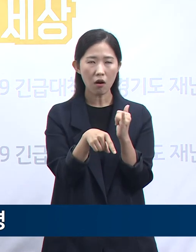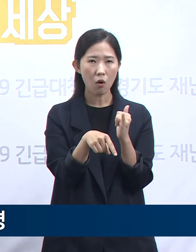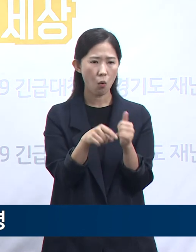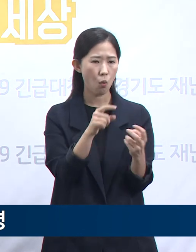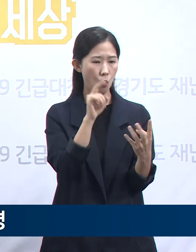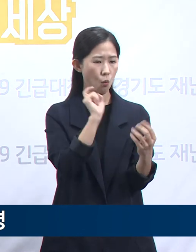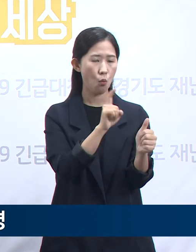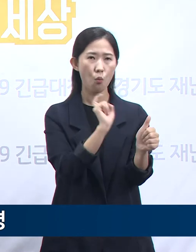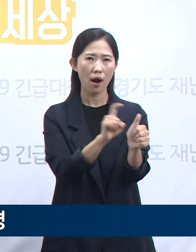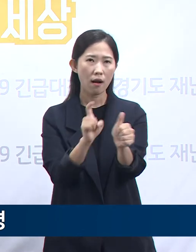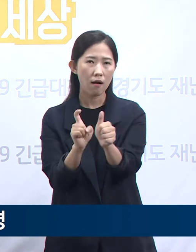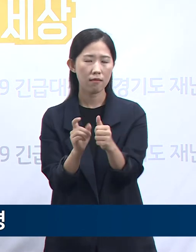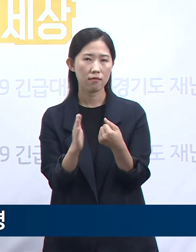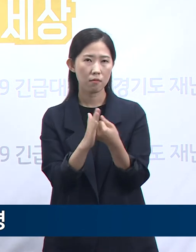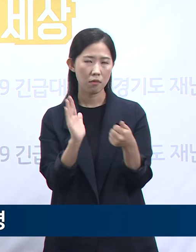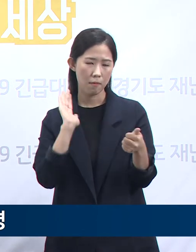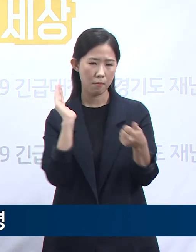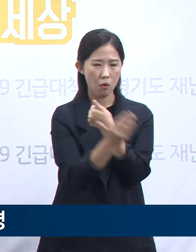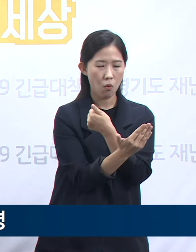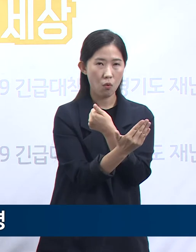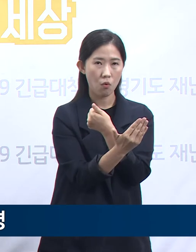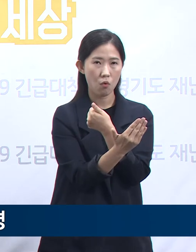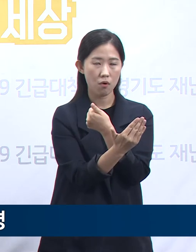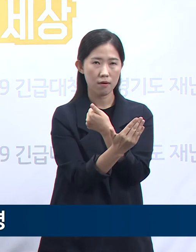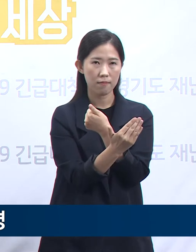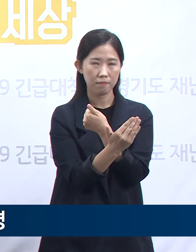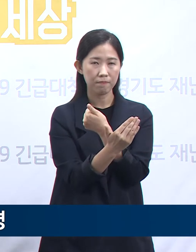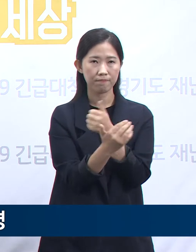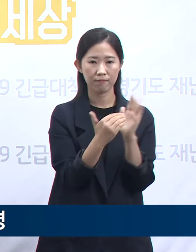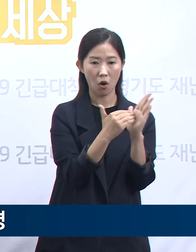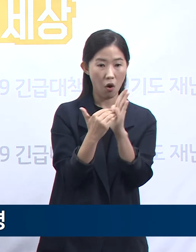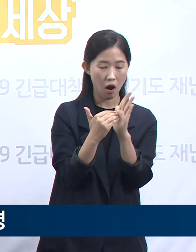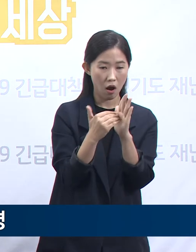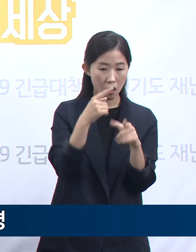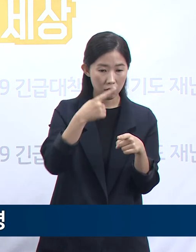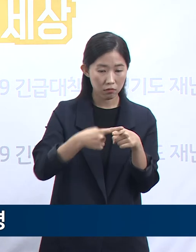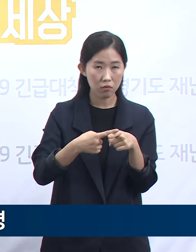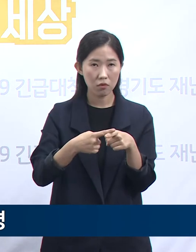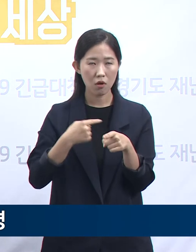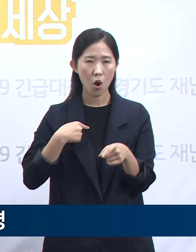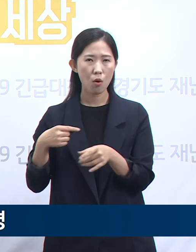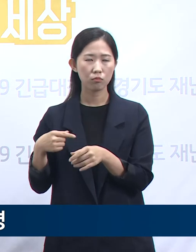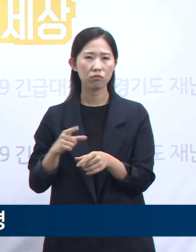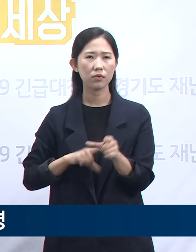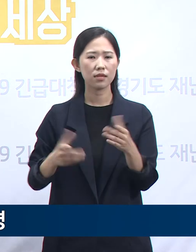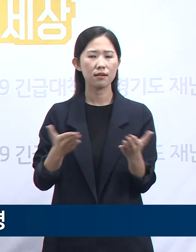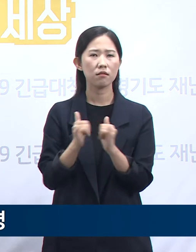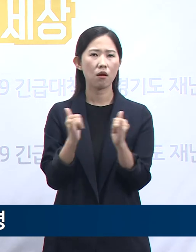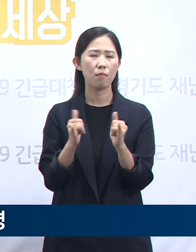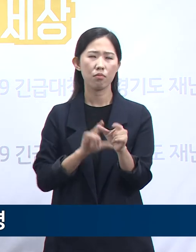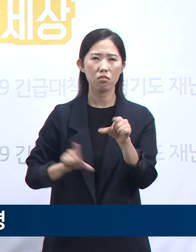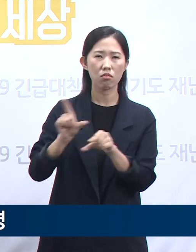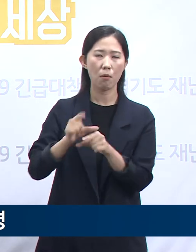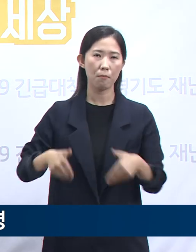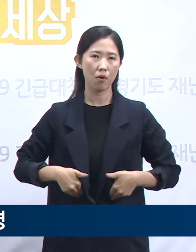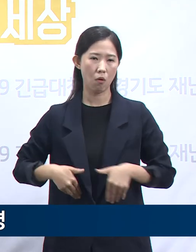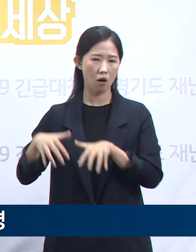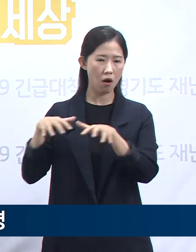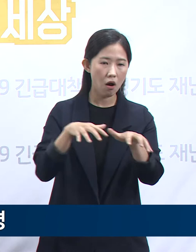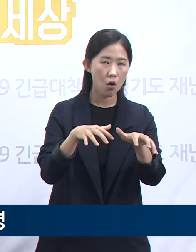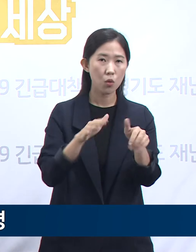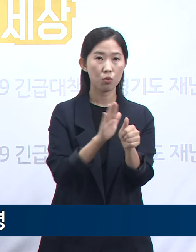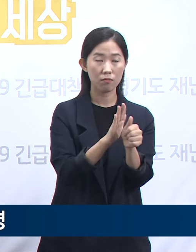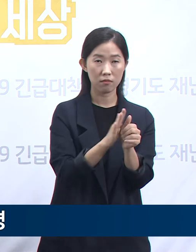보충 인력으로 투입된 136명에 대한 중간 검사 과정에서 양성 확인되었으며 나머지